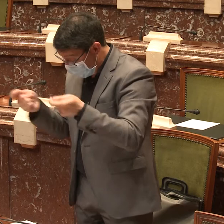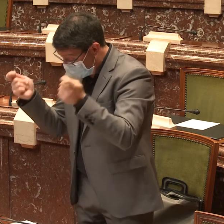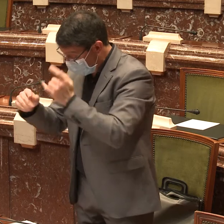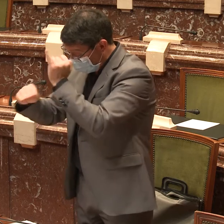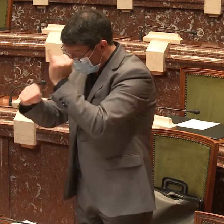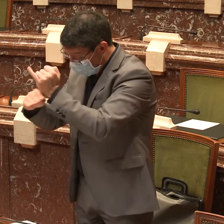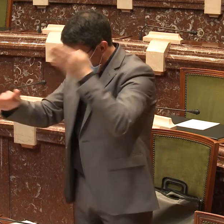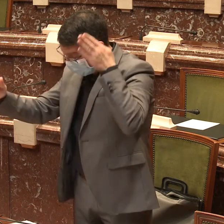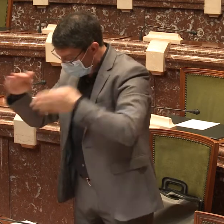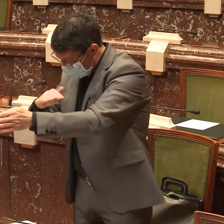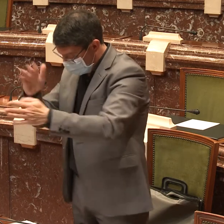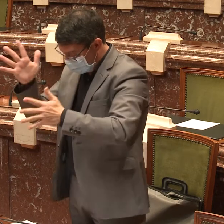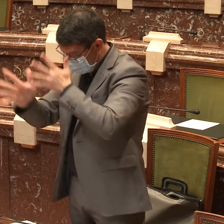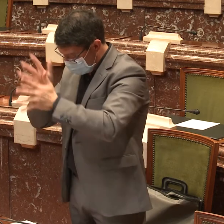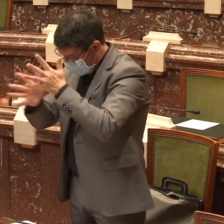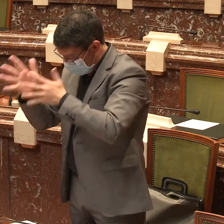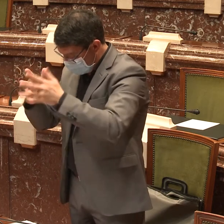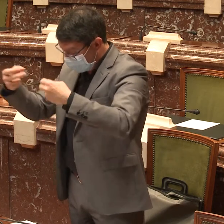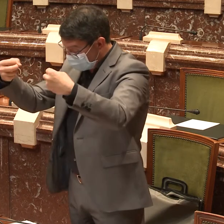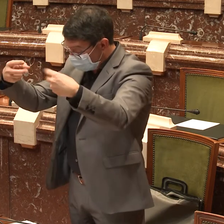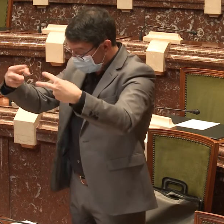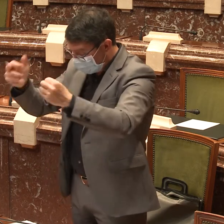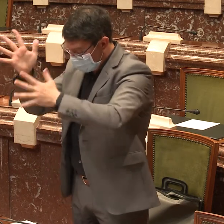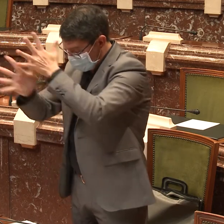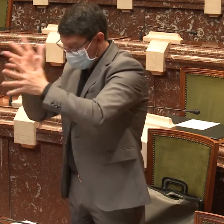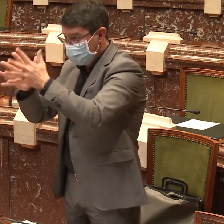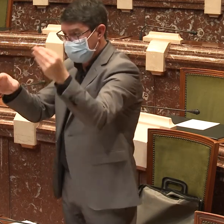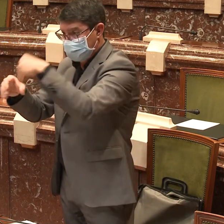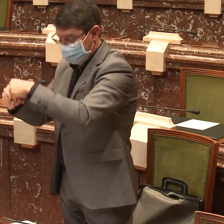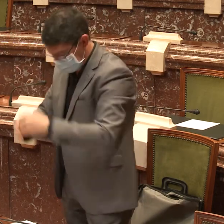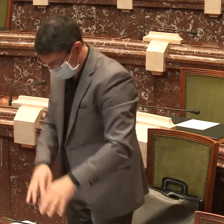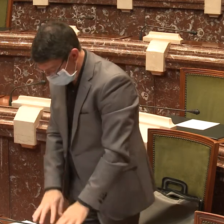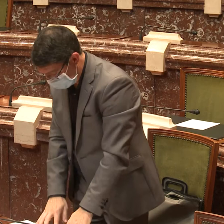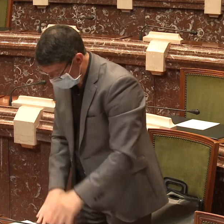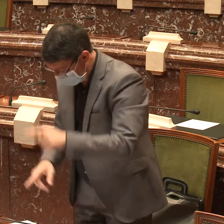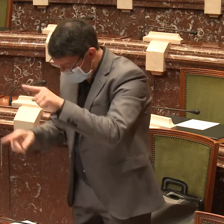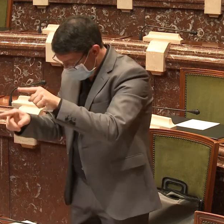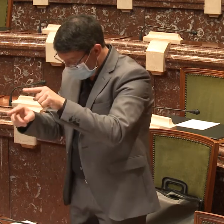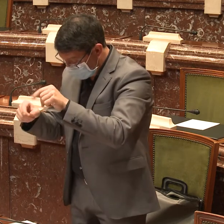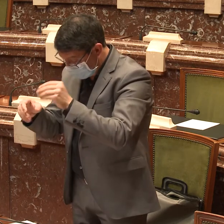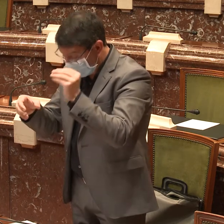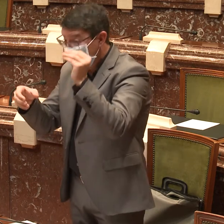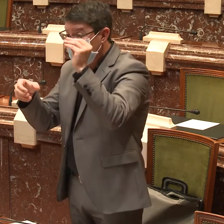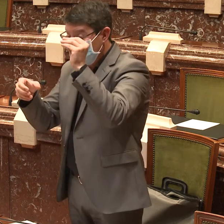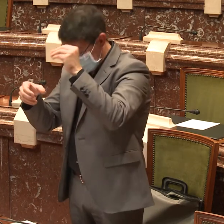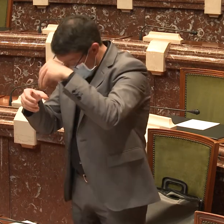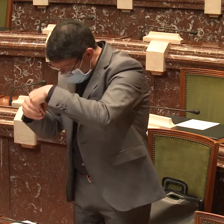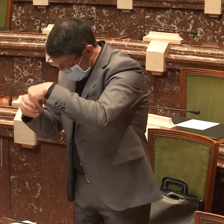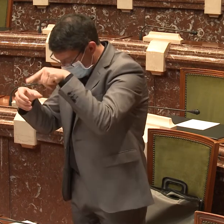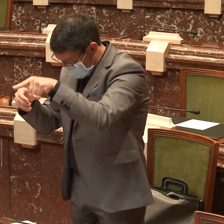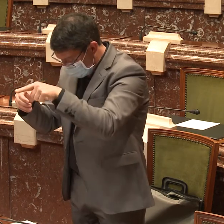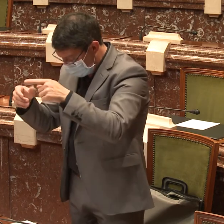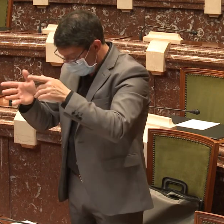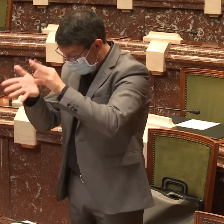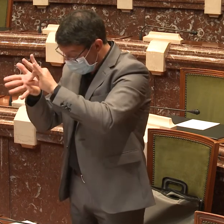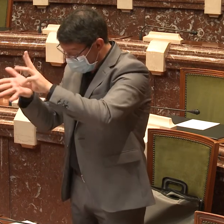Obligatoriedad de que todas las campañas institucionales sean accesibles a las personas sordas mediante el subtitulado e interpretación a la lengua de